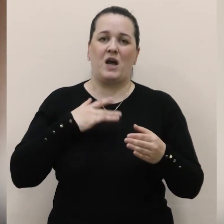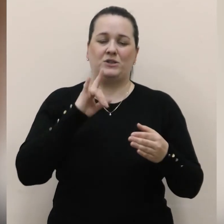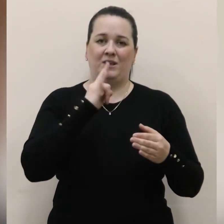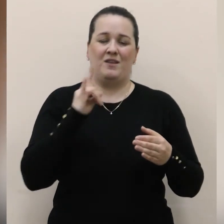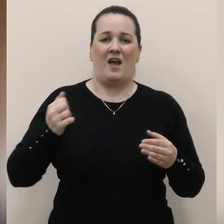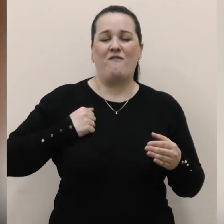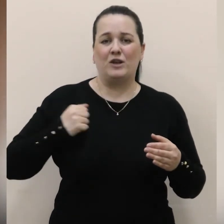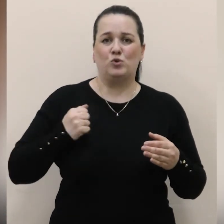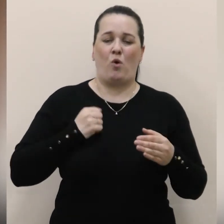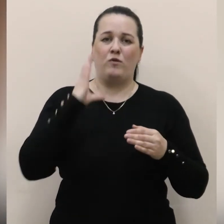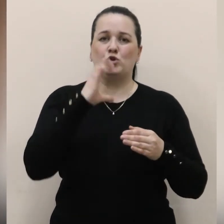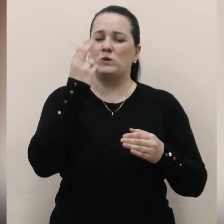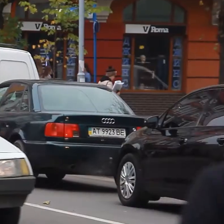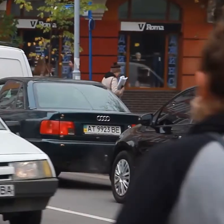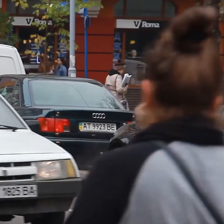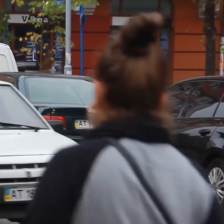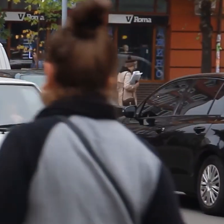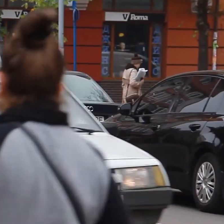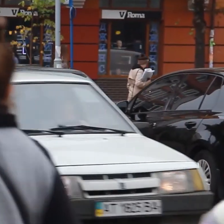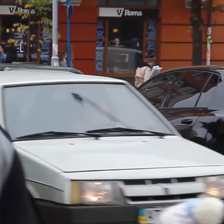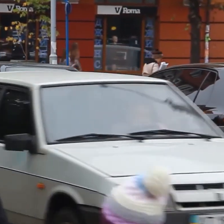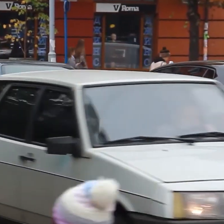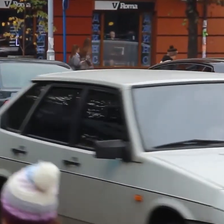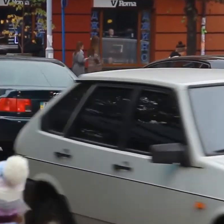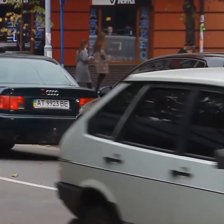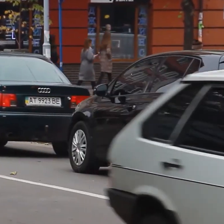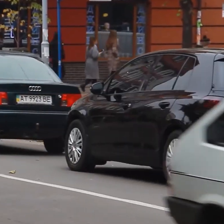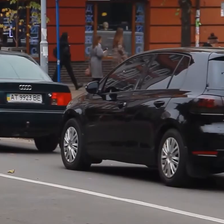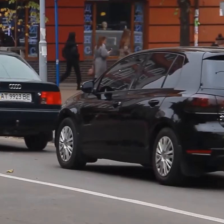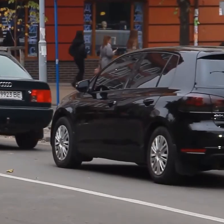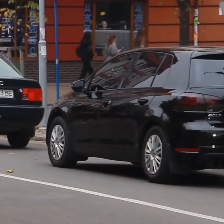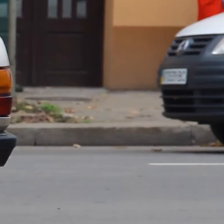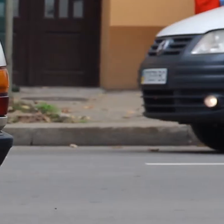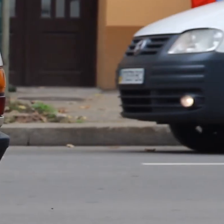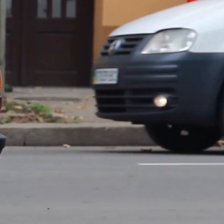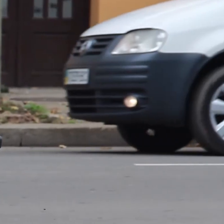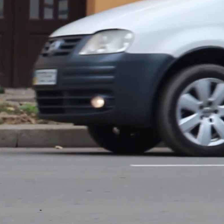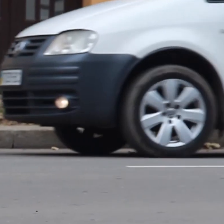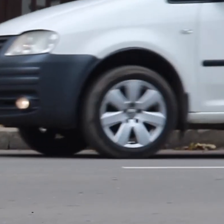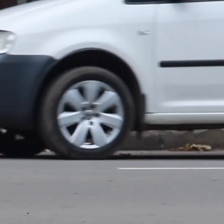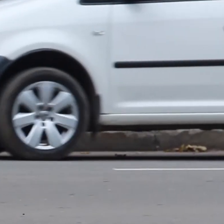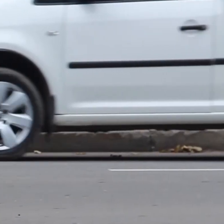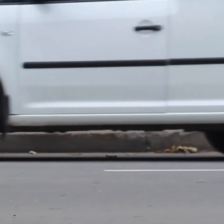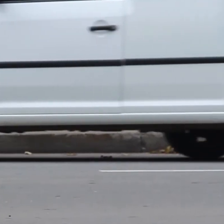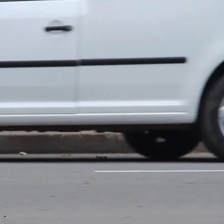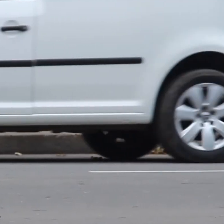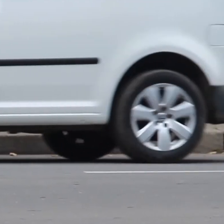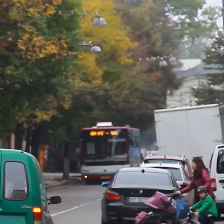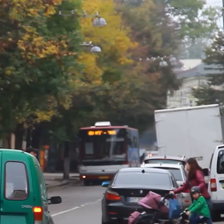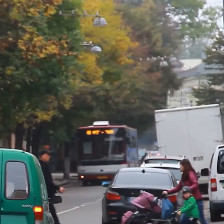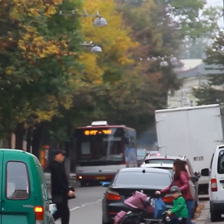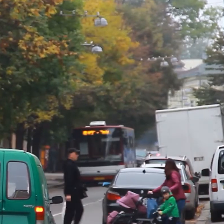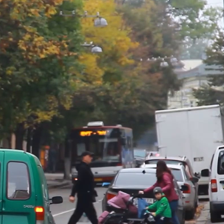соціально незахищених та внутрішньопереміщених діток. Проблематичним залишається питання з паливом. Через це зменшилась